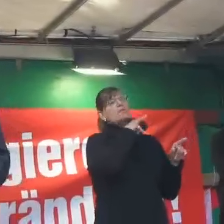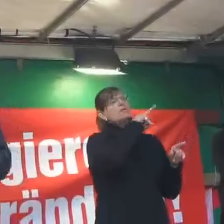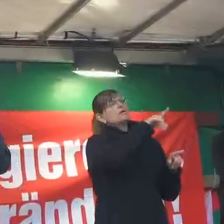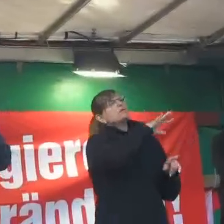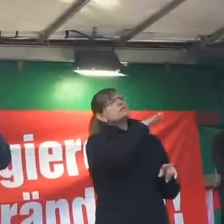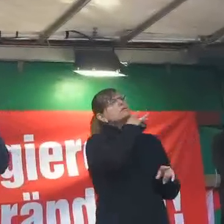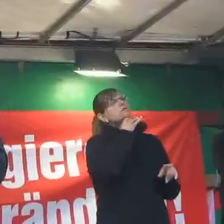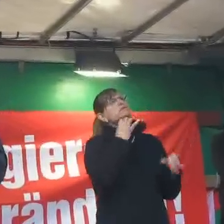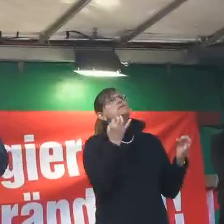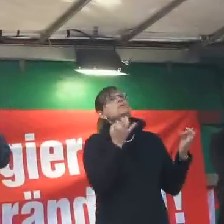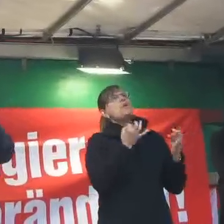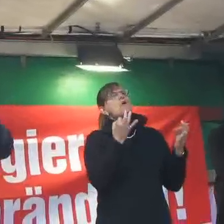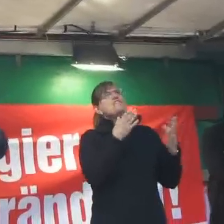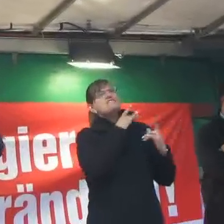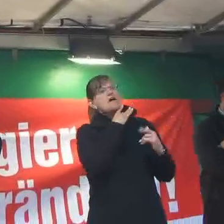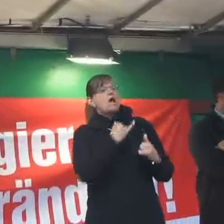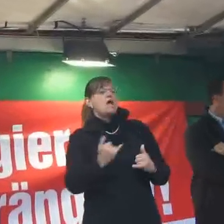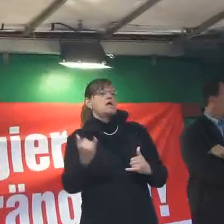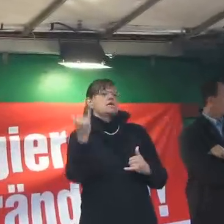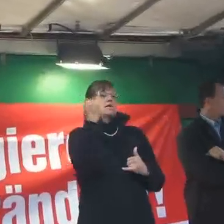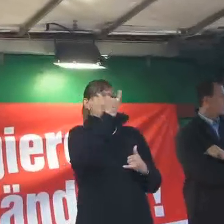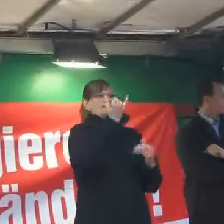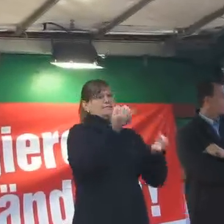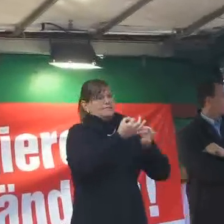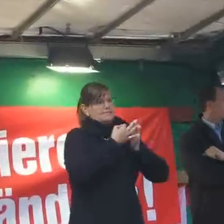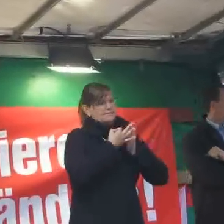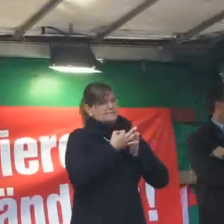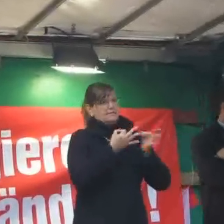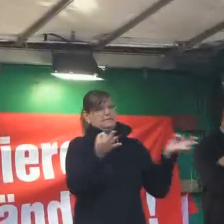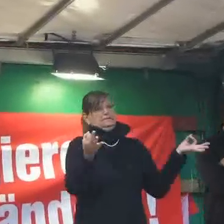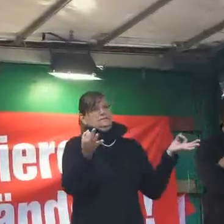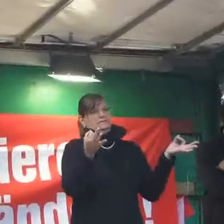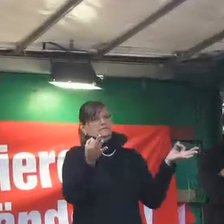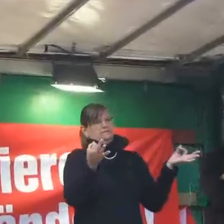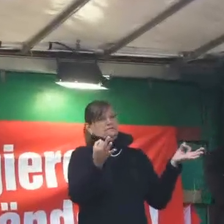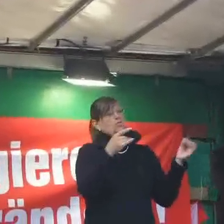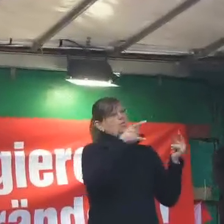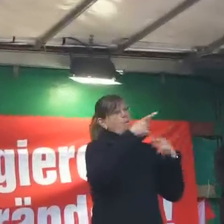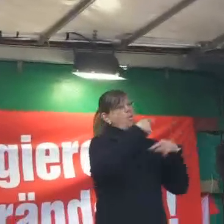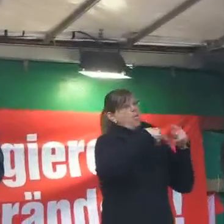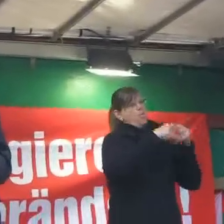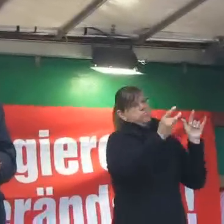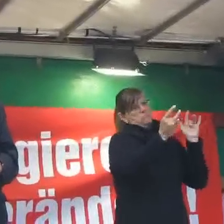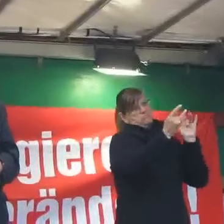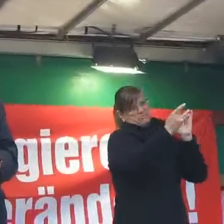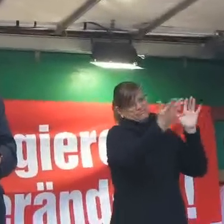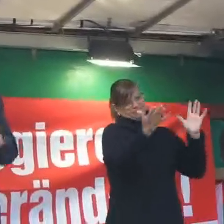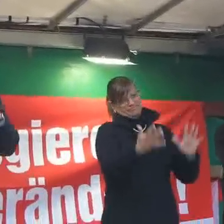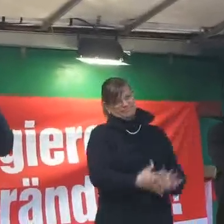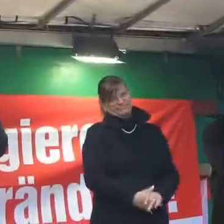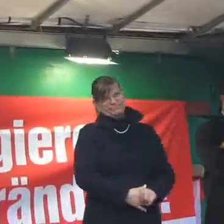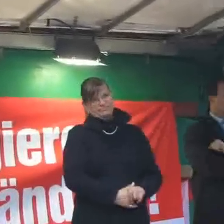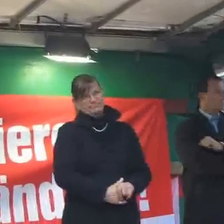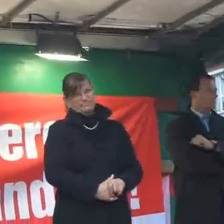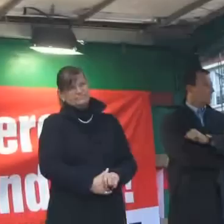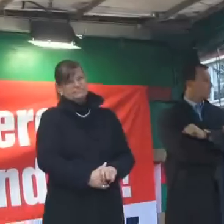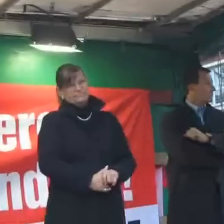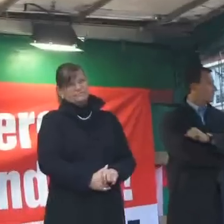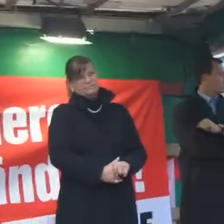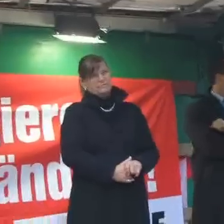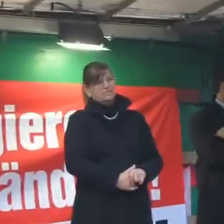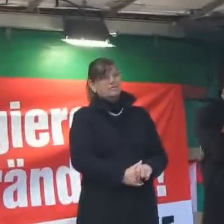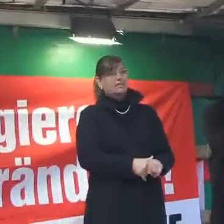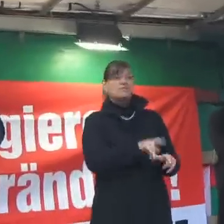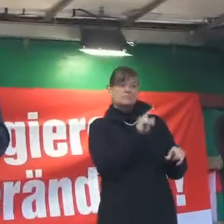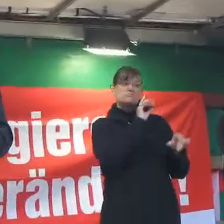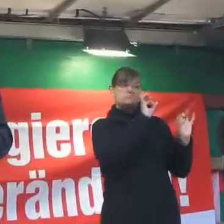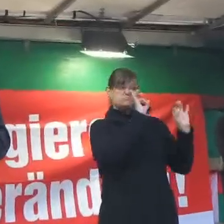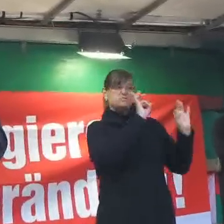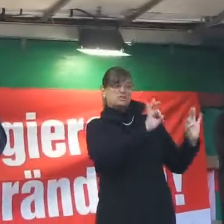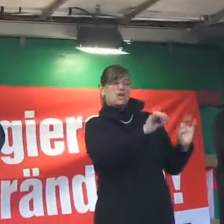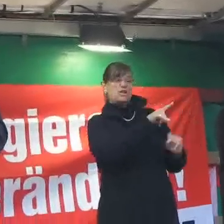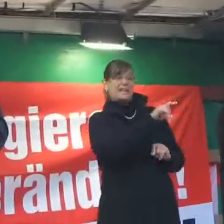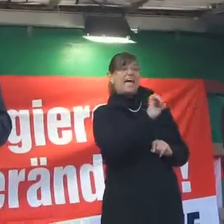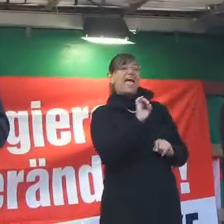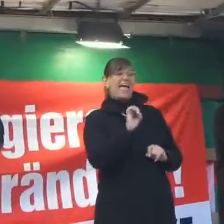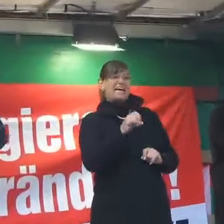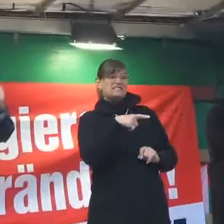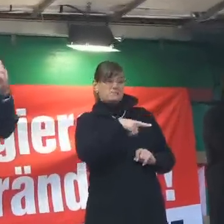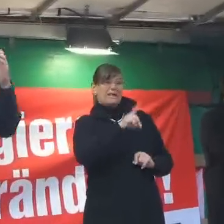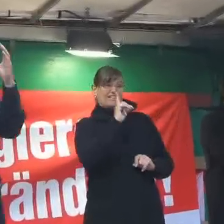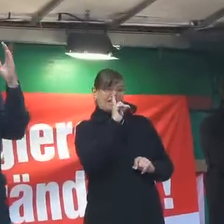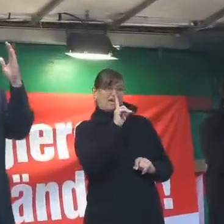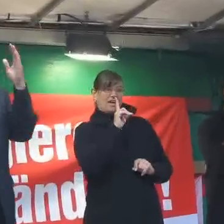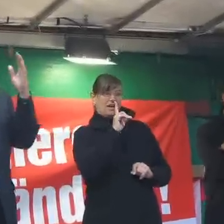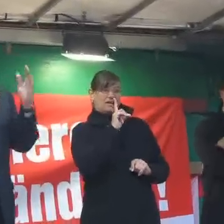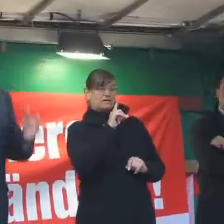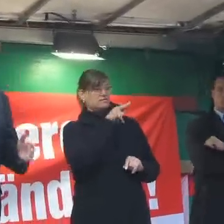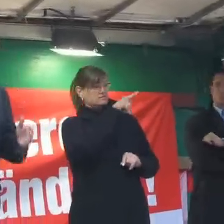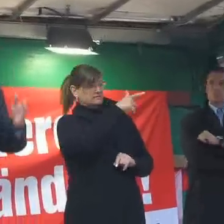vielen Jahren nichts oder das Gegenteil. Insbesondere die SPD. Wir